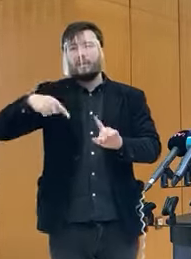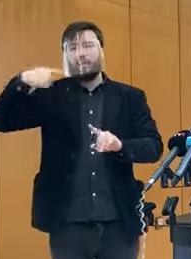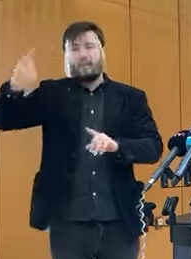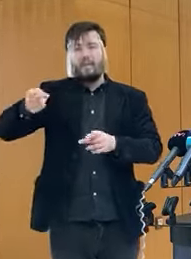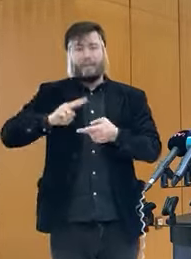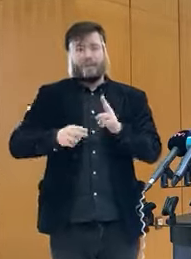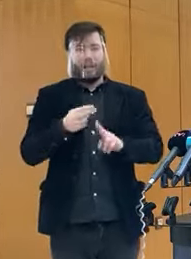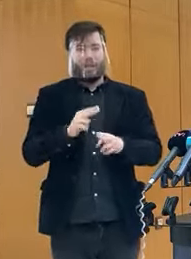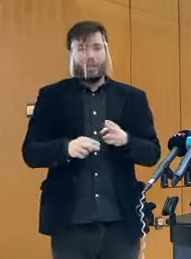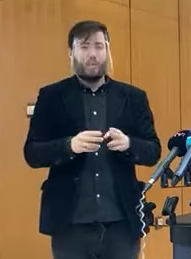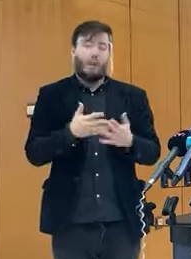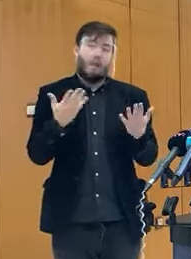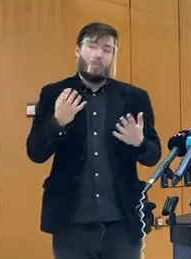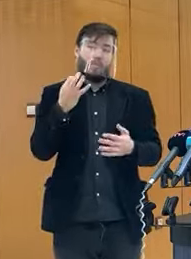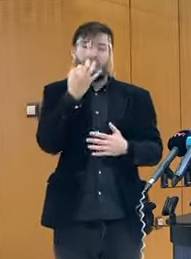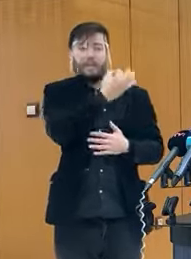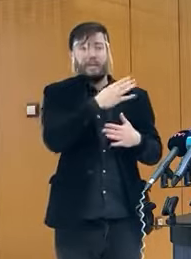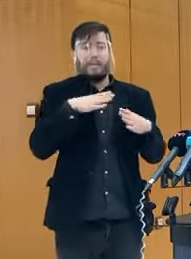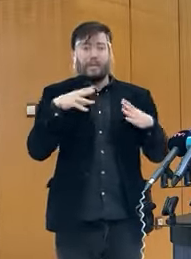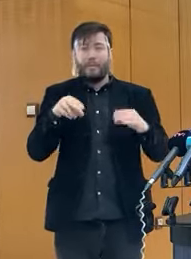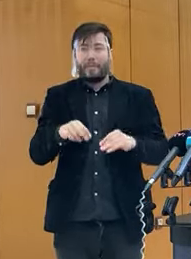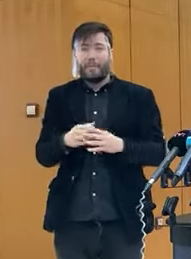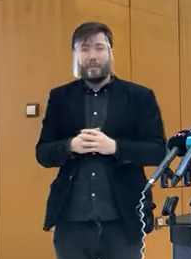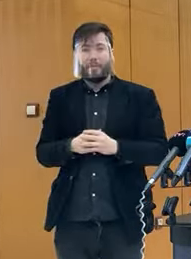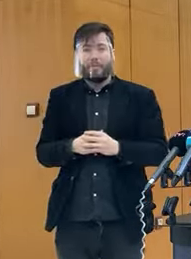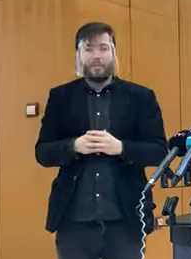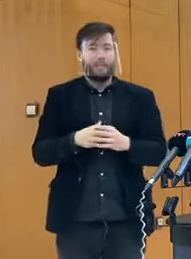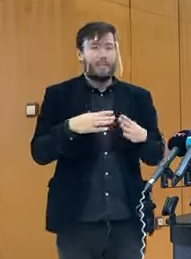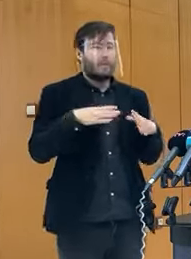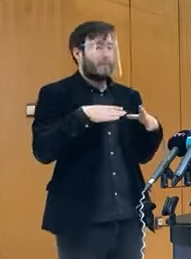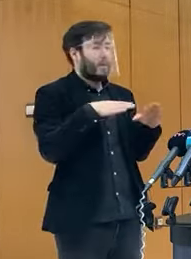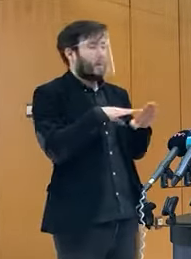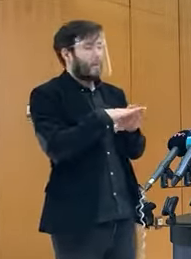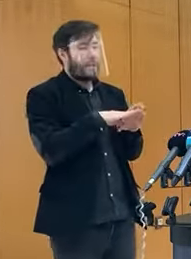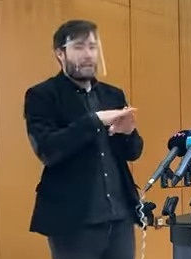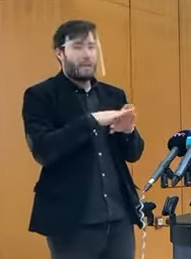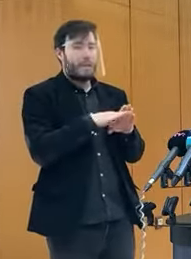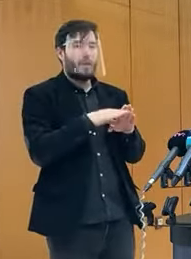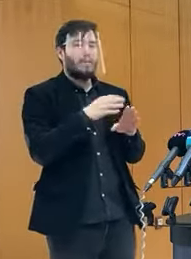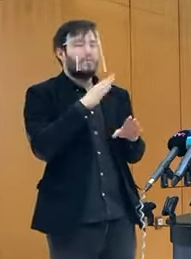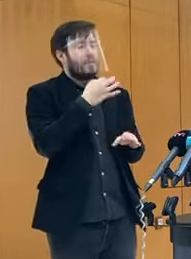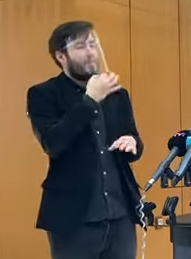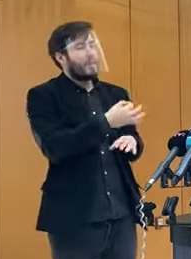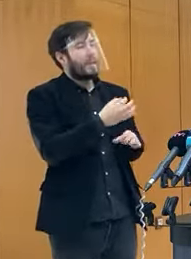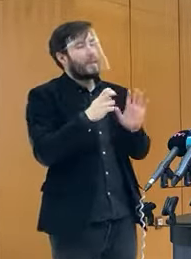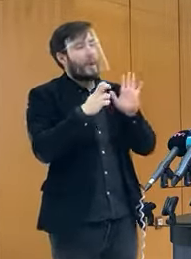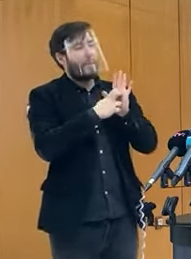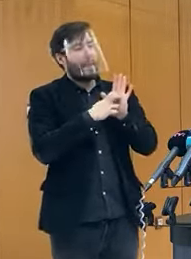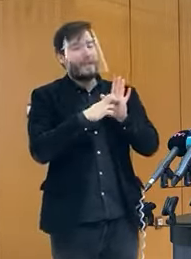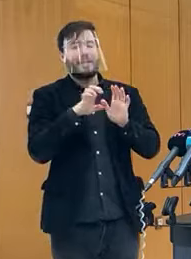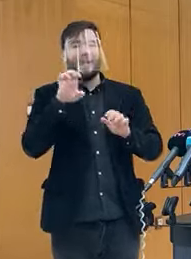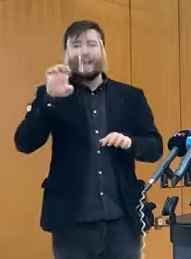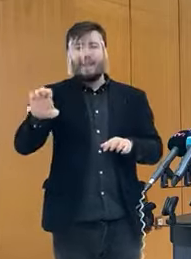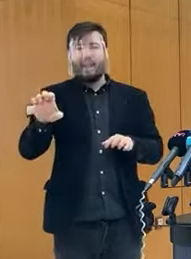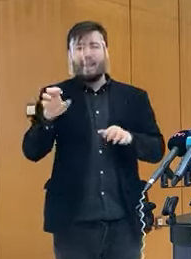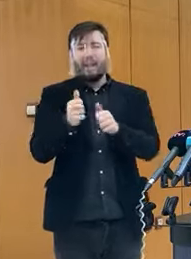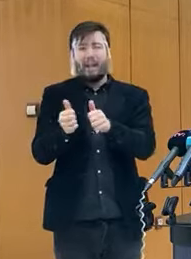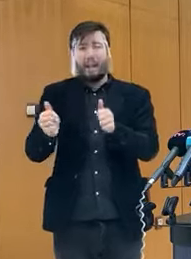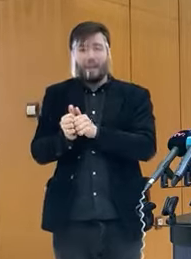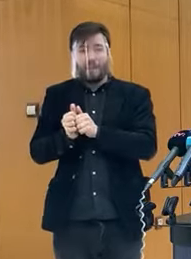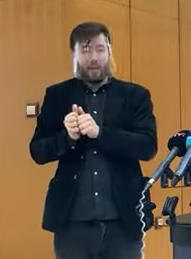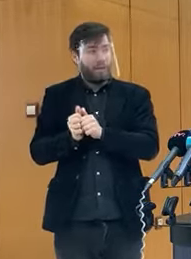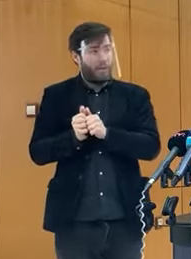budúcej stredy, alebo sa spýtajte jeho. Máme vysťať, akú to by sa na to z karanténou? Vy ste byla zvlášť na starosti, čiže...